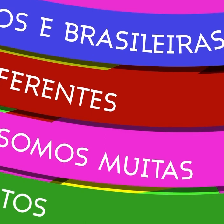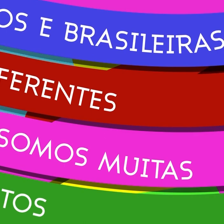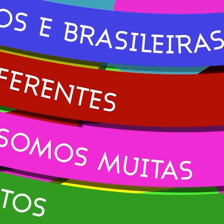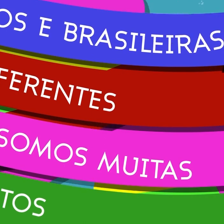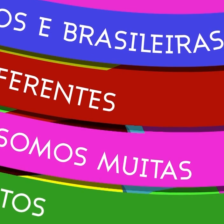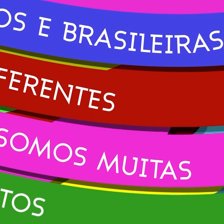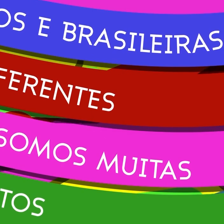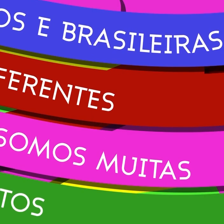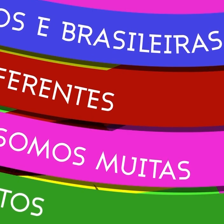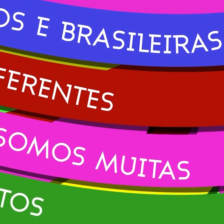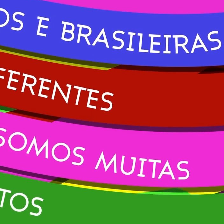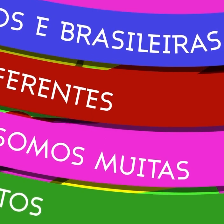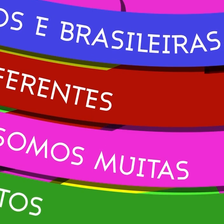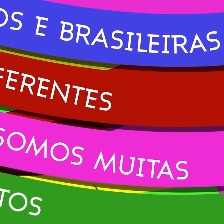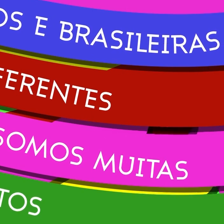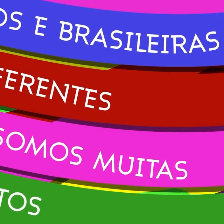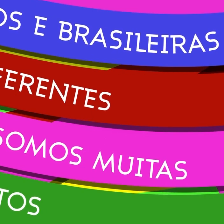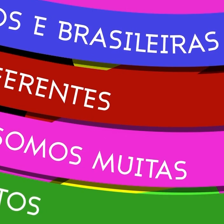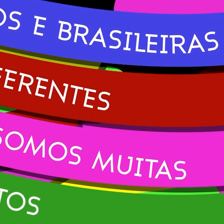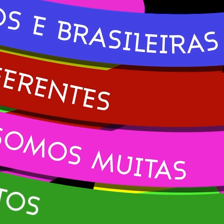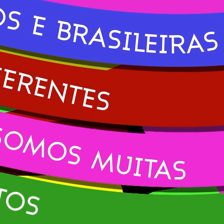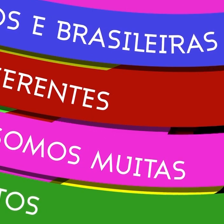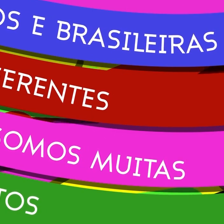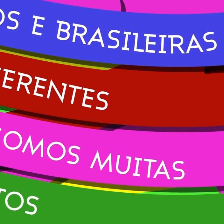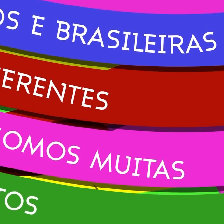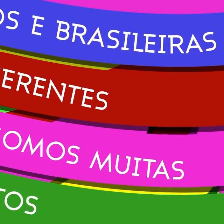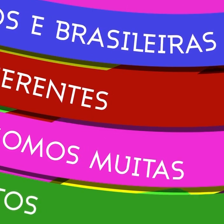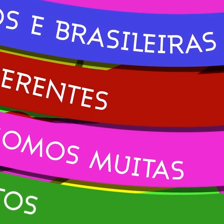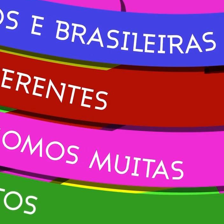Iguais e diferentes Somos muitas Somos muitos